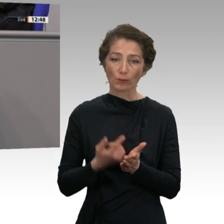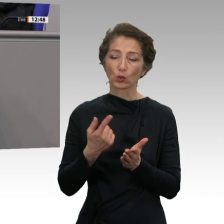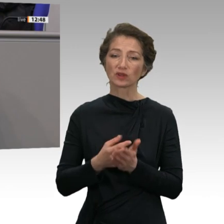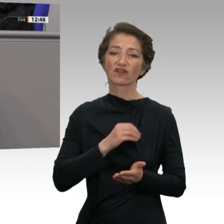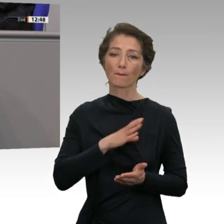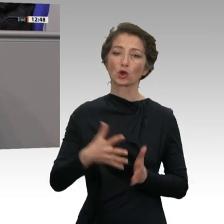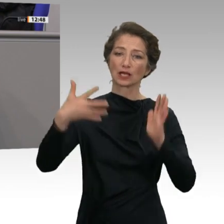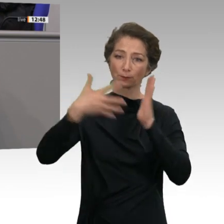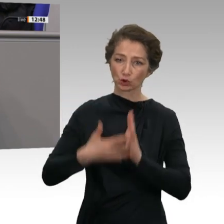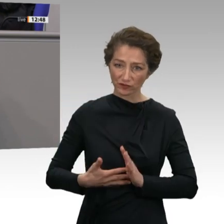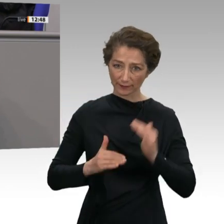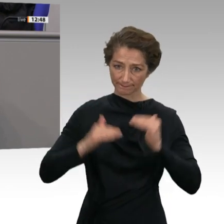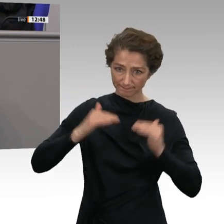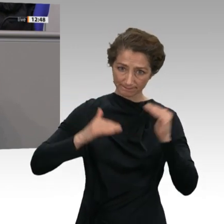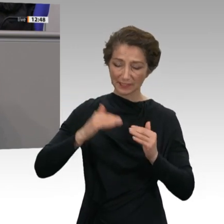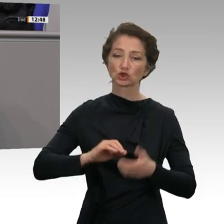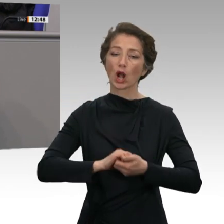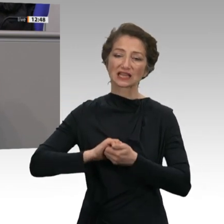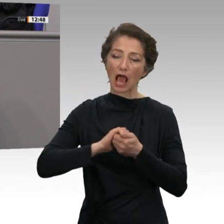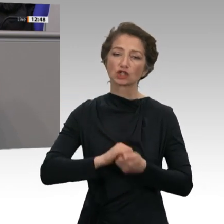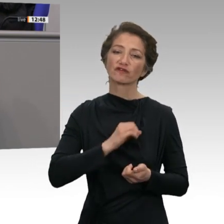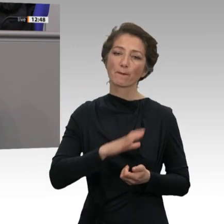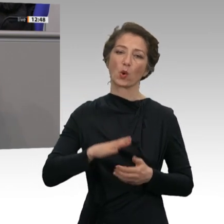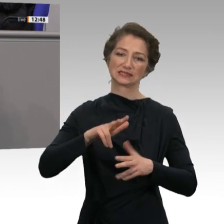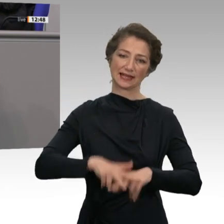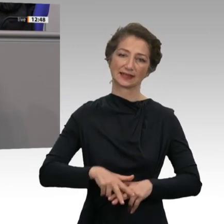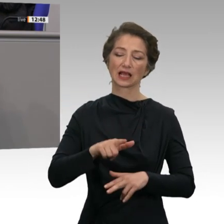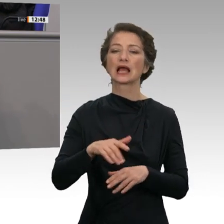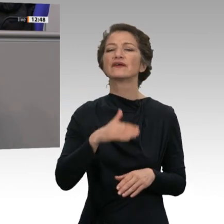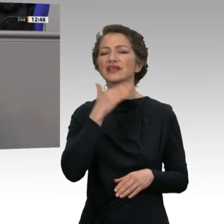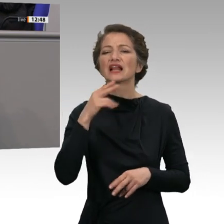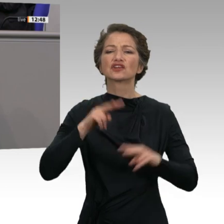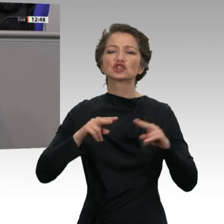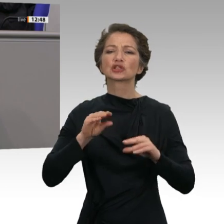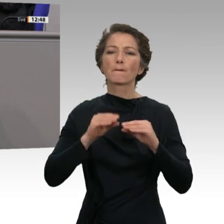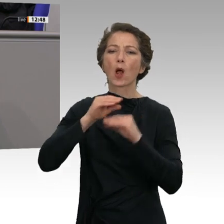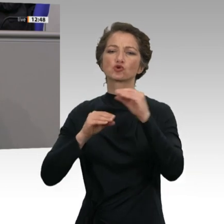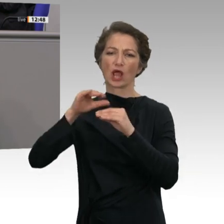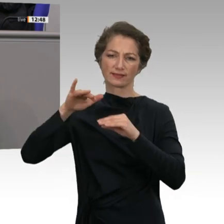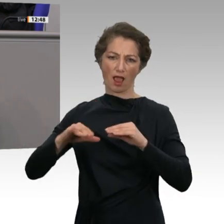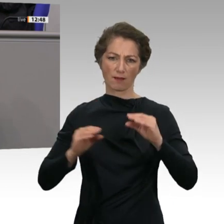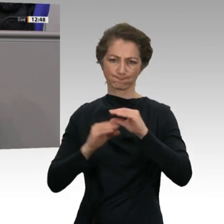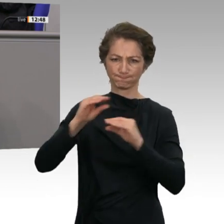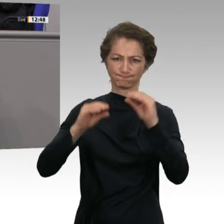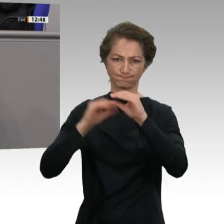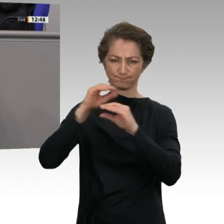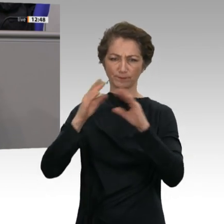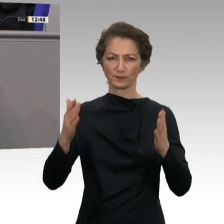Mindestrente, die mit vielen Bausteinen sicherstellt, dass niemand im Alter von weniger als aktuell 1 050 Euro